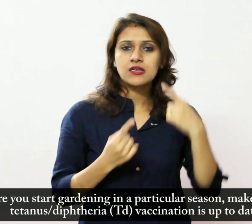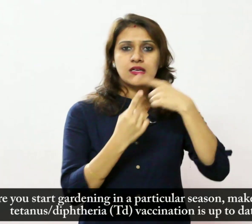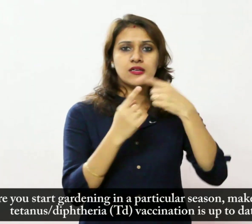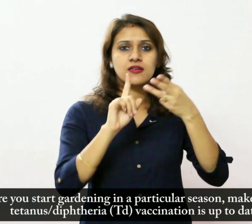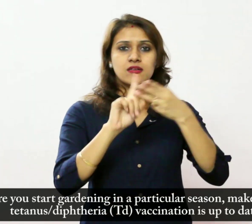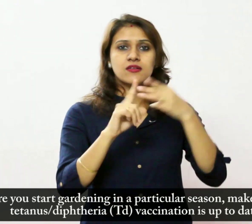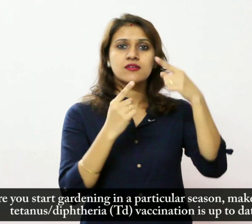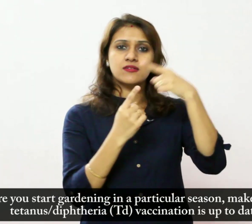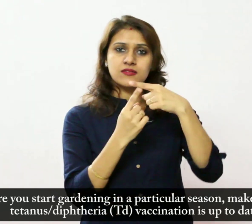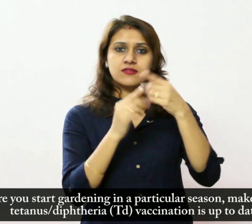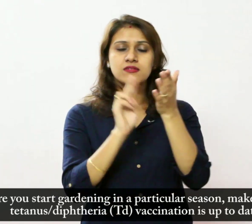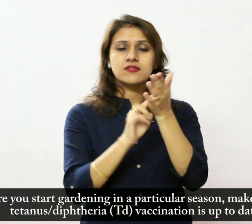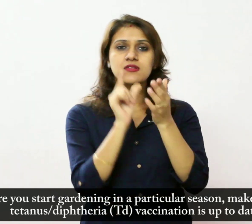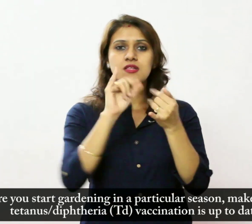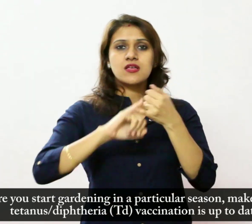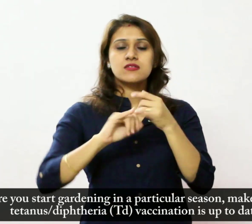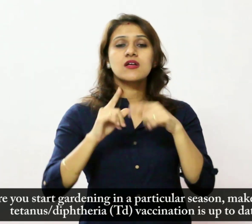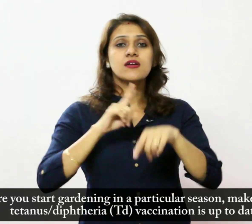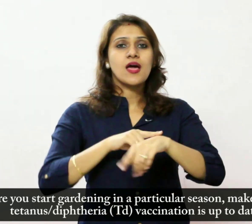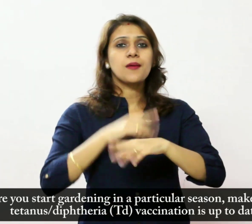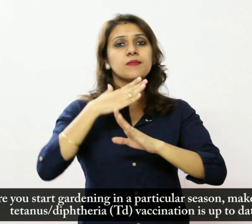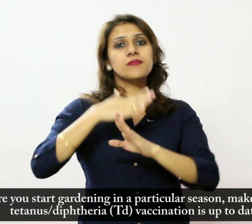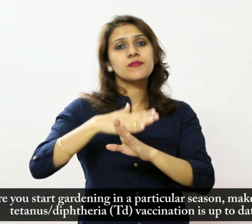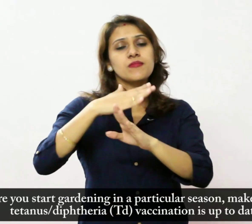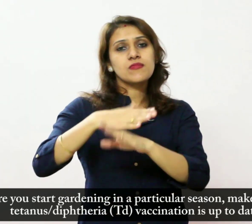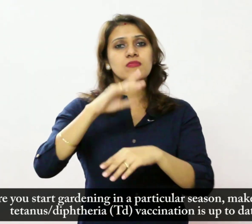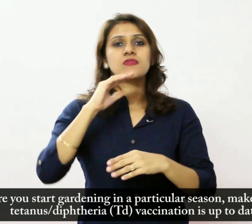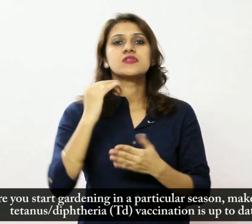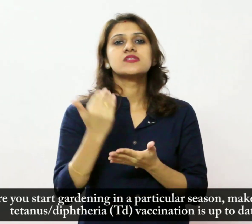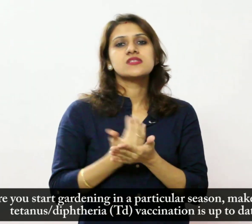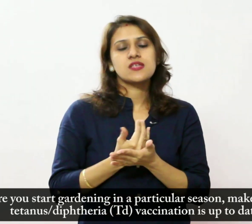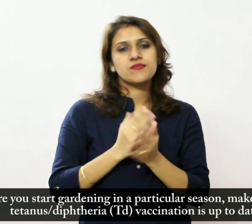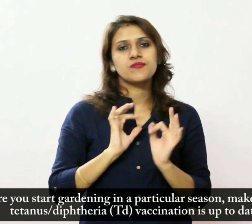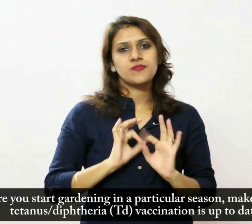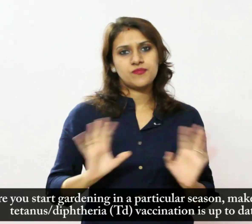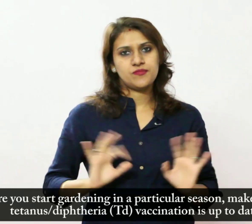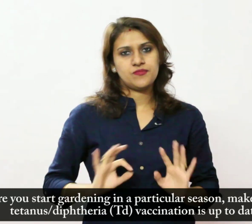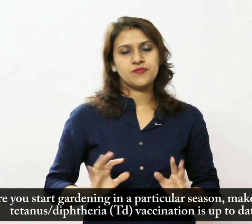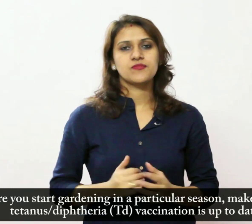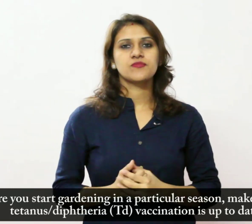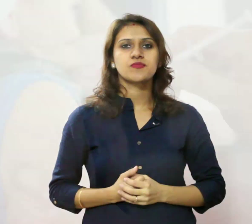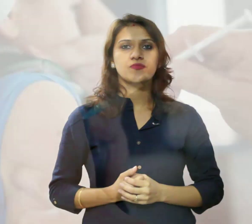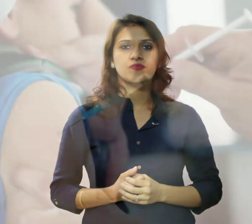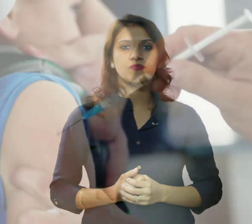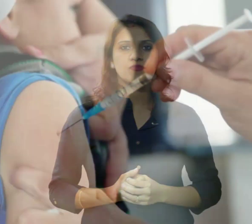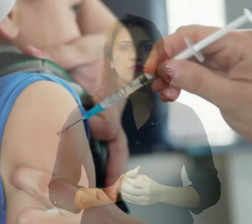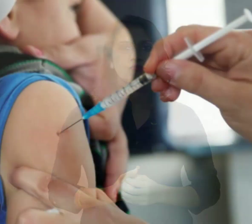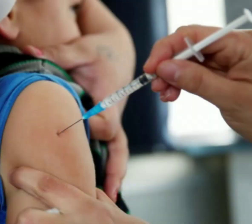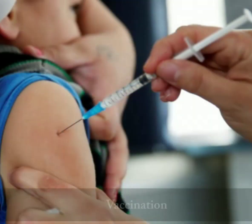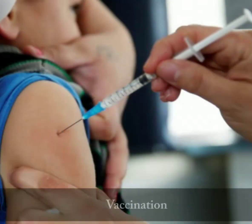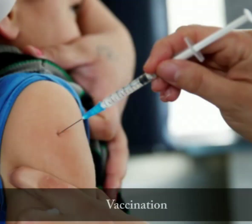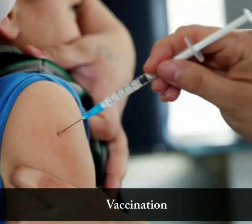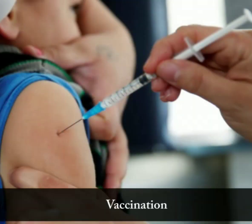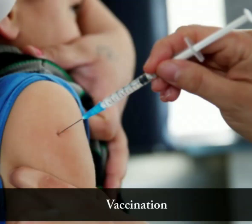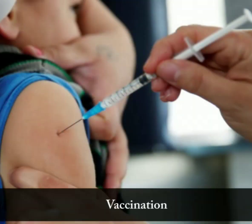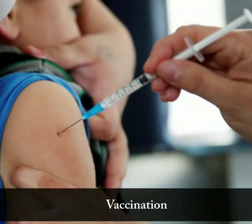आपका टेटनेस, डिप्थेरिया, टीडी, टीका करण हो जाए